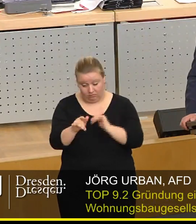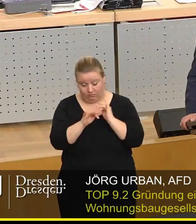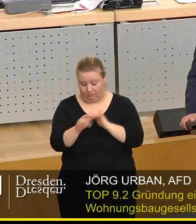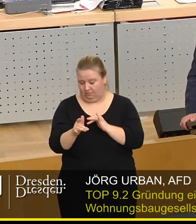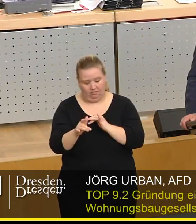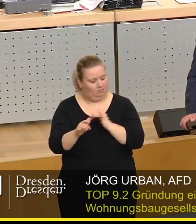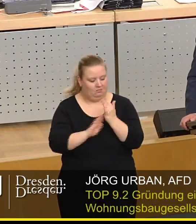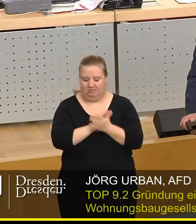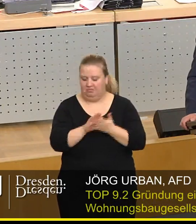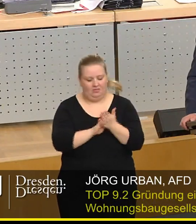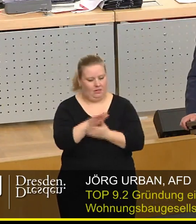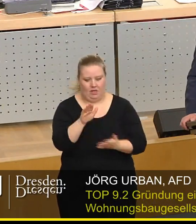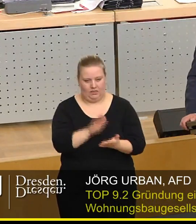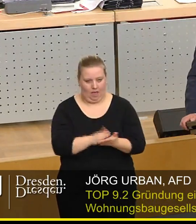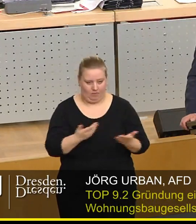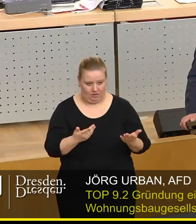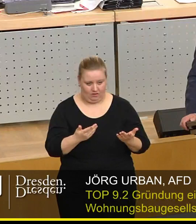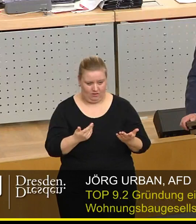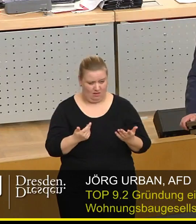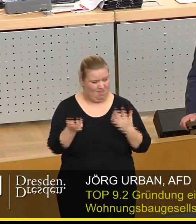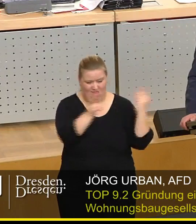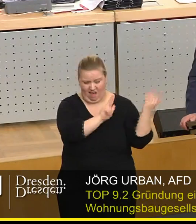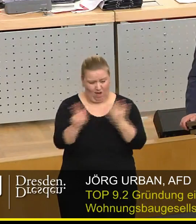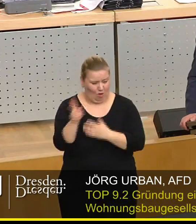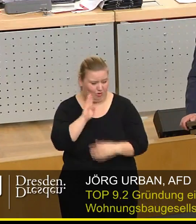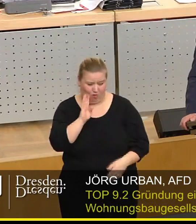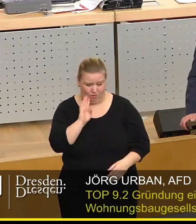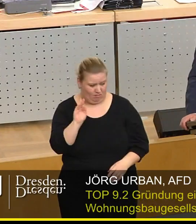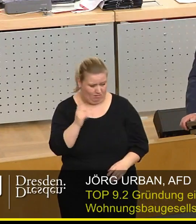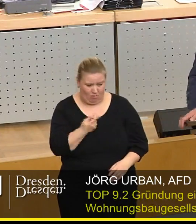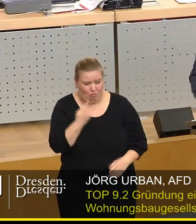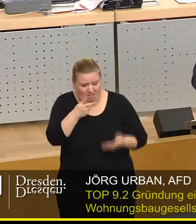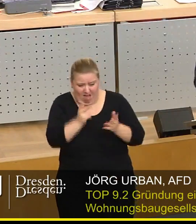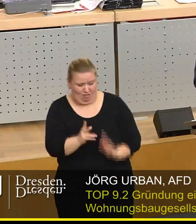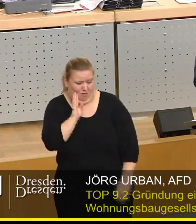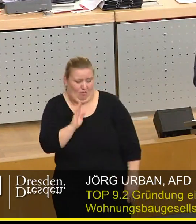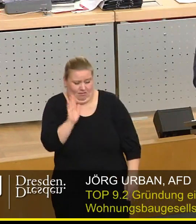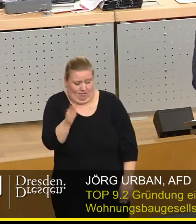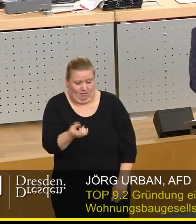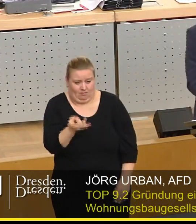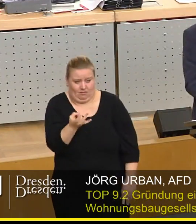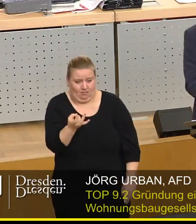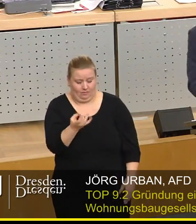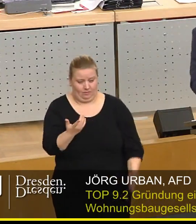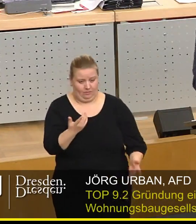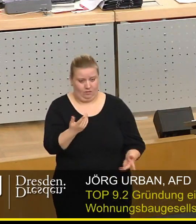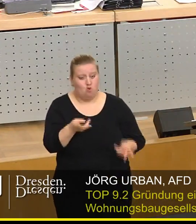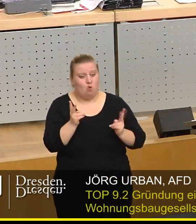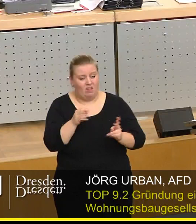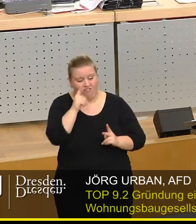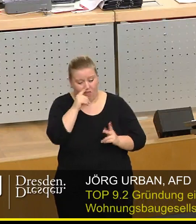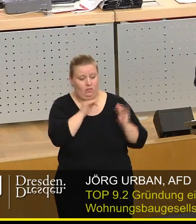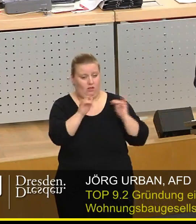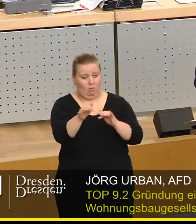nehmen, wird niemals aufgehen. Nicht mit 8.000 Wohnungen und schon gar nicht mit 800 Wohnungen. Nötig wären dafür,